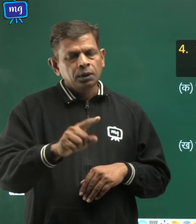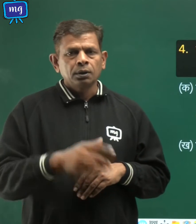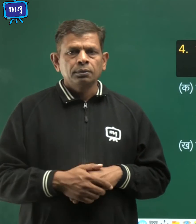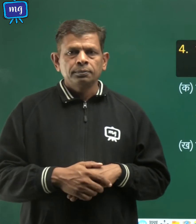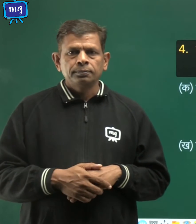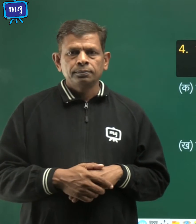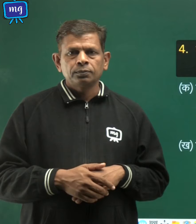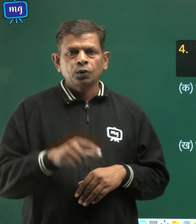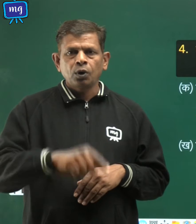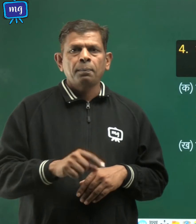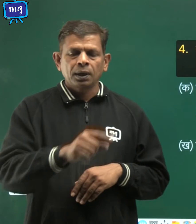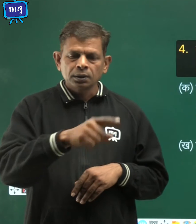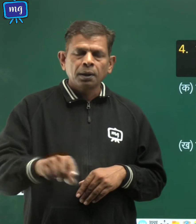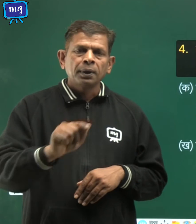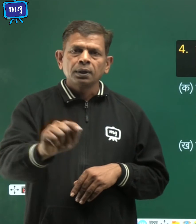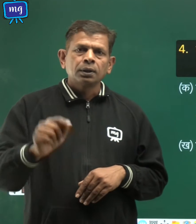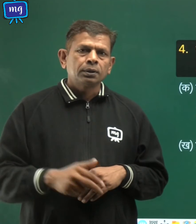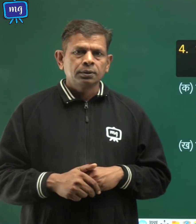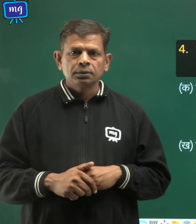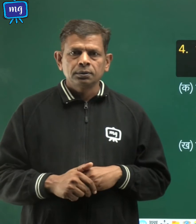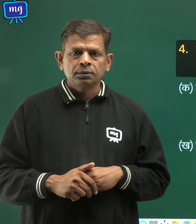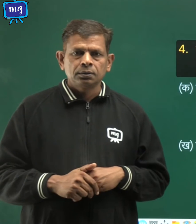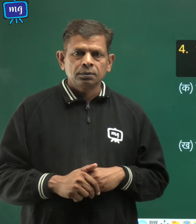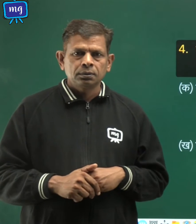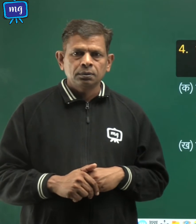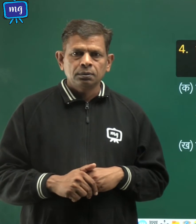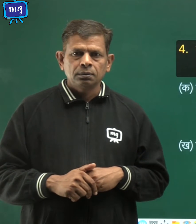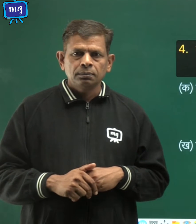तो हम सही पर निशान लगाएंगे